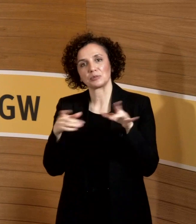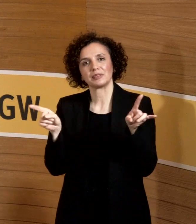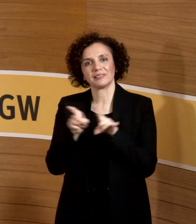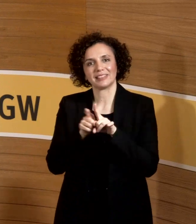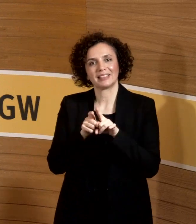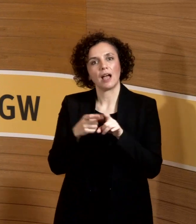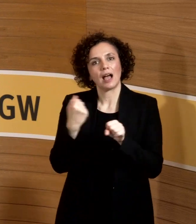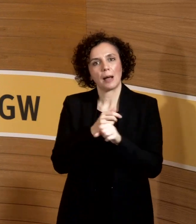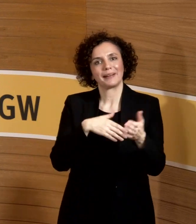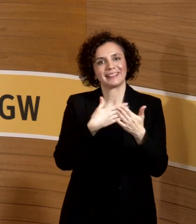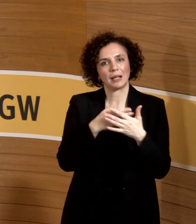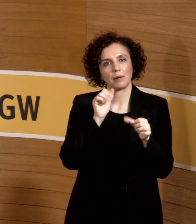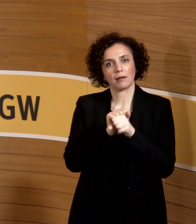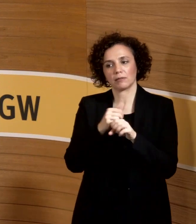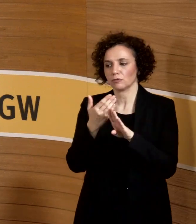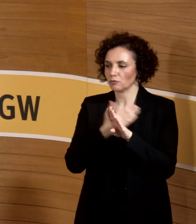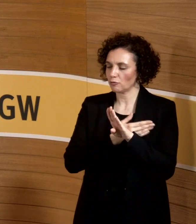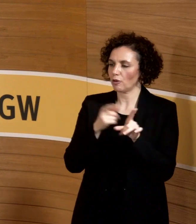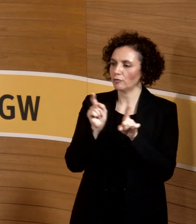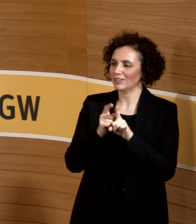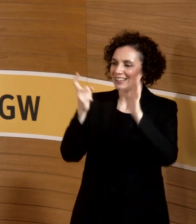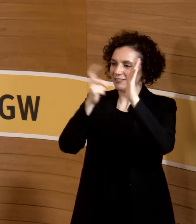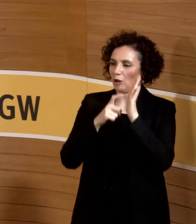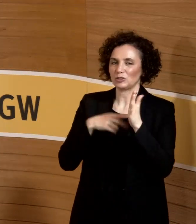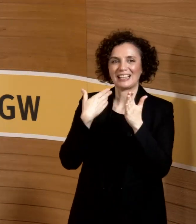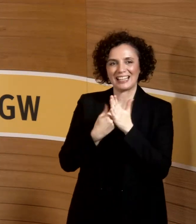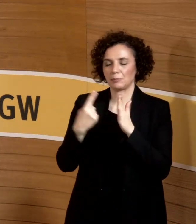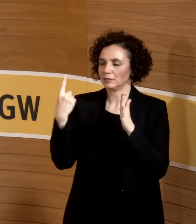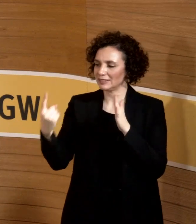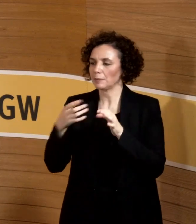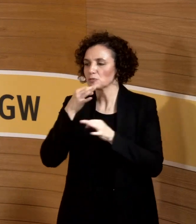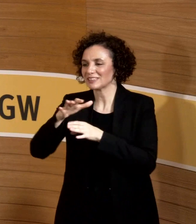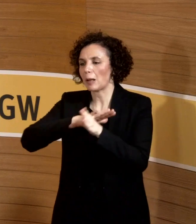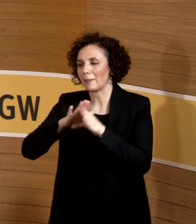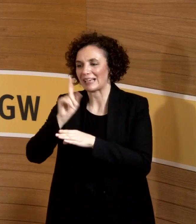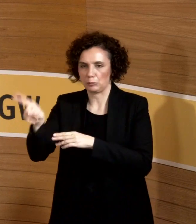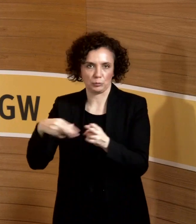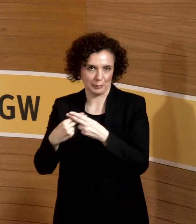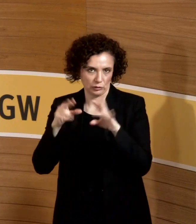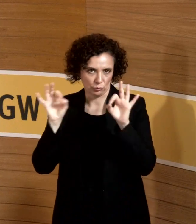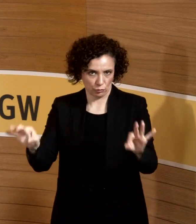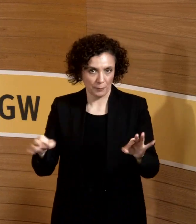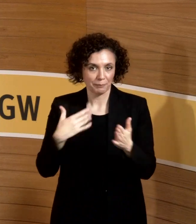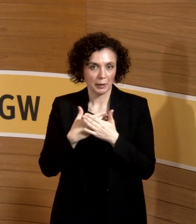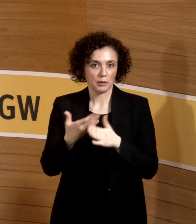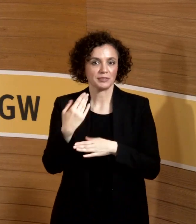voraussetzen kann für die Beschäftigung in bestimmten Bereichen. Bei uns ist seit 2016 Masern, Varicellen,